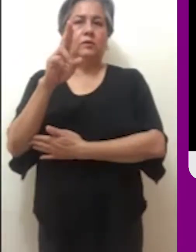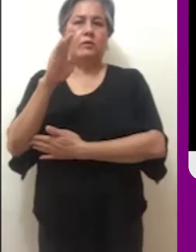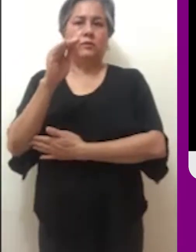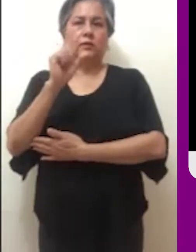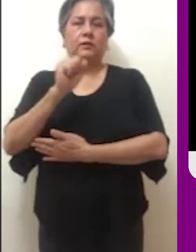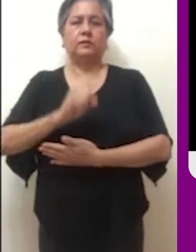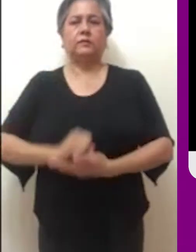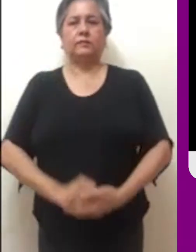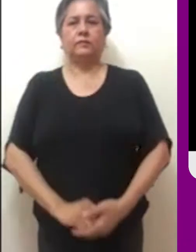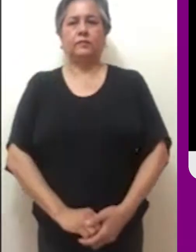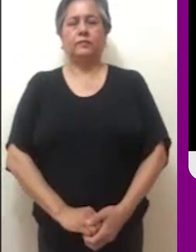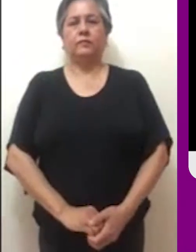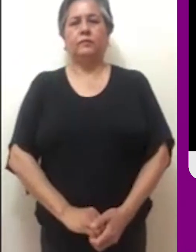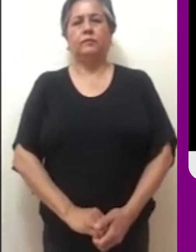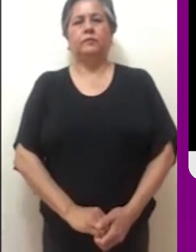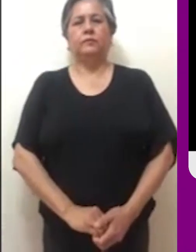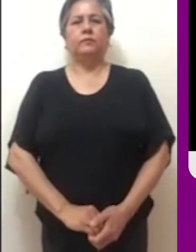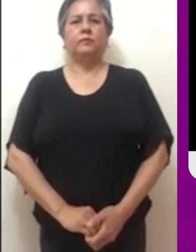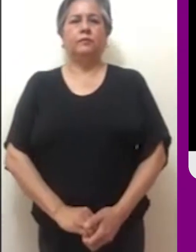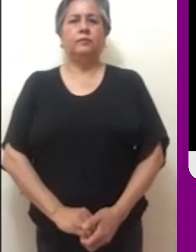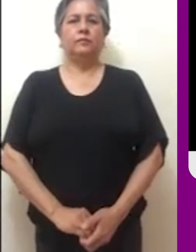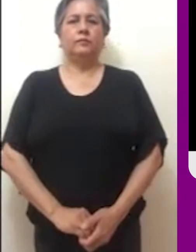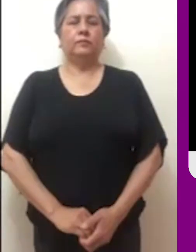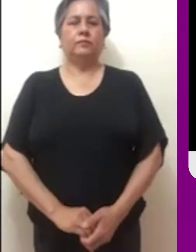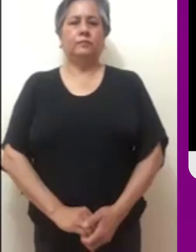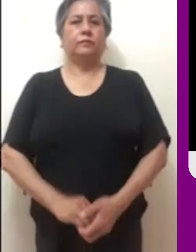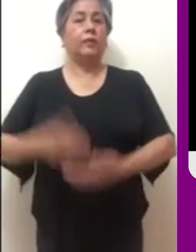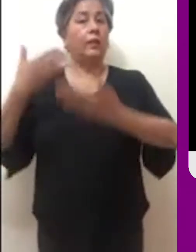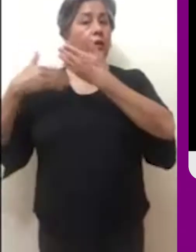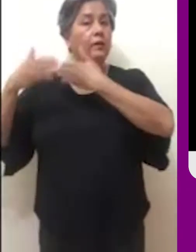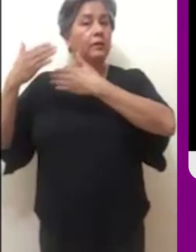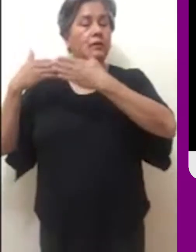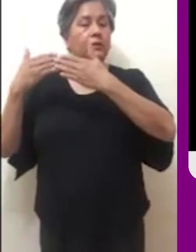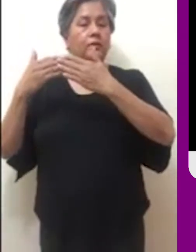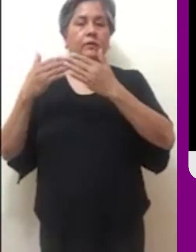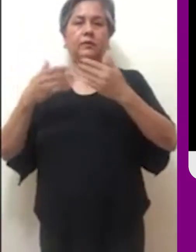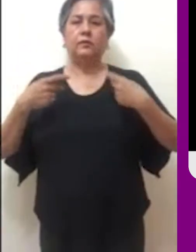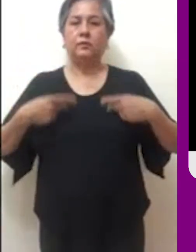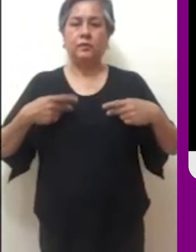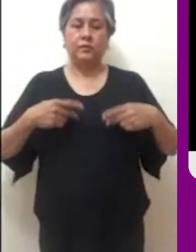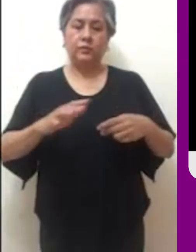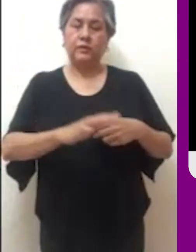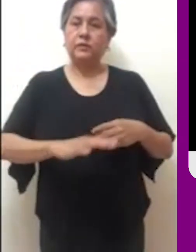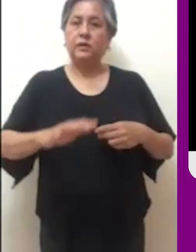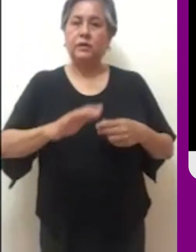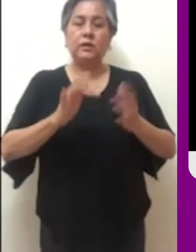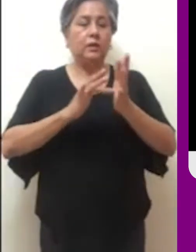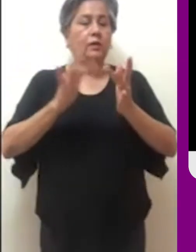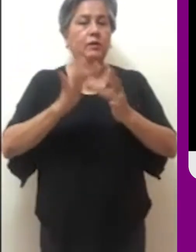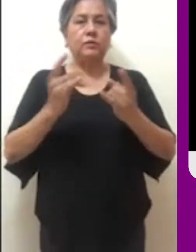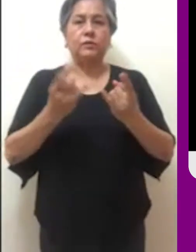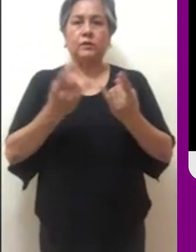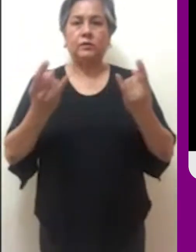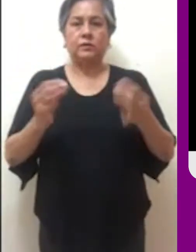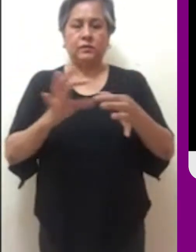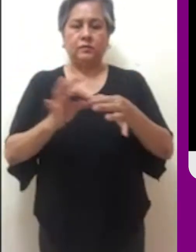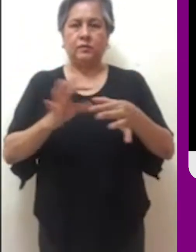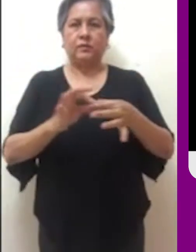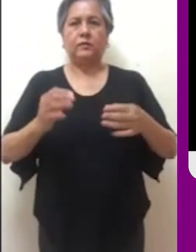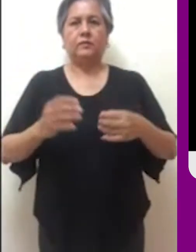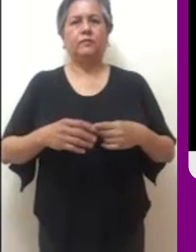16, del 19 al 31. En aquel tiempo Jesús dijo a los fariseos,